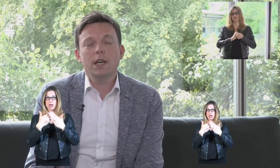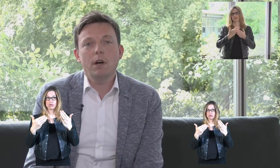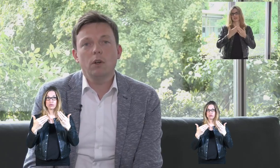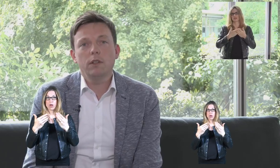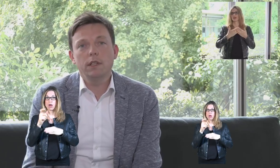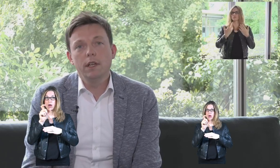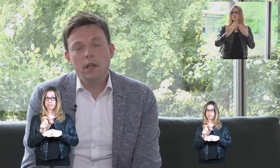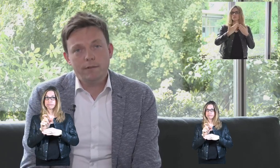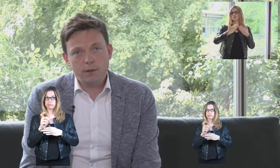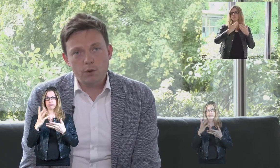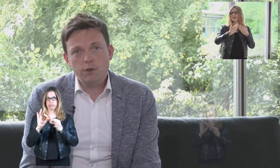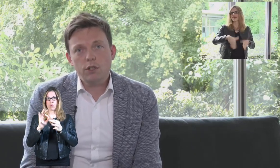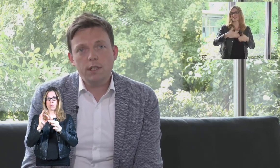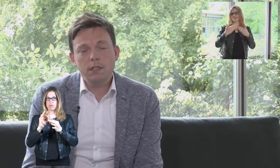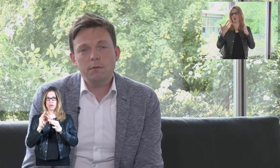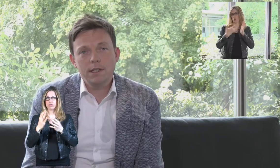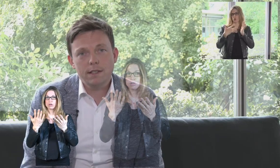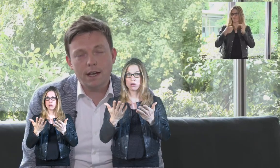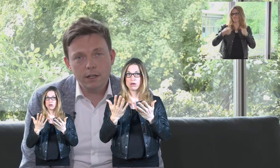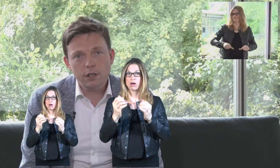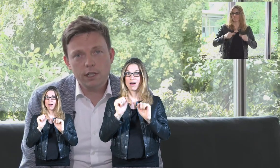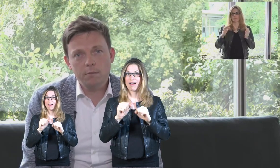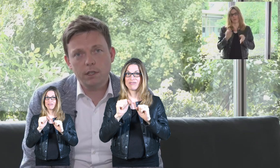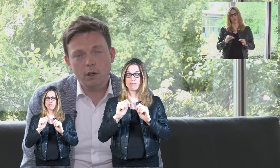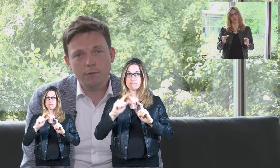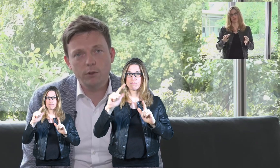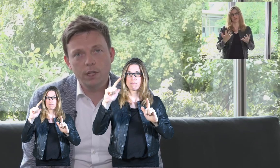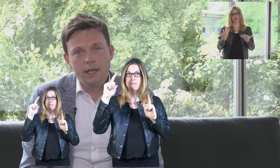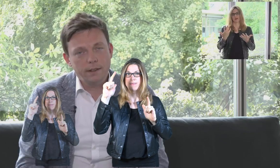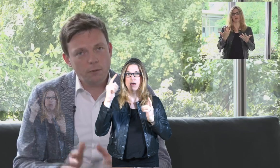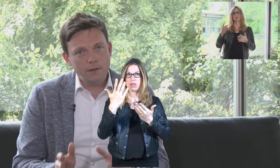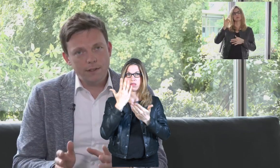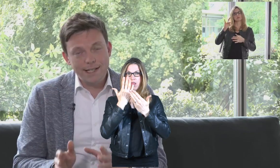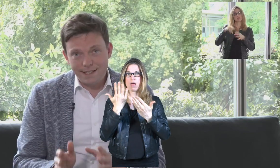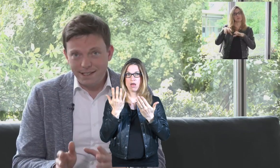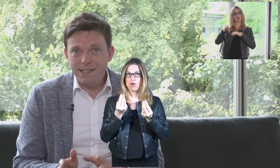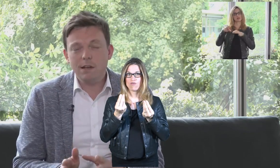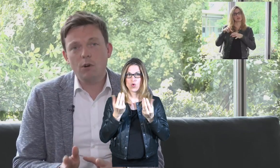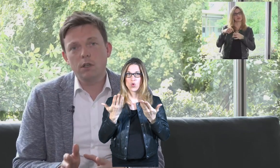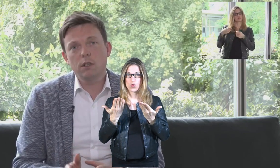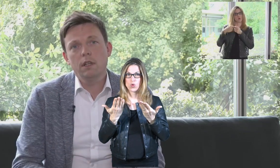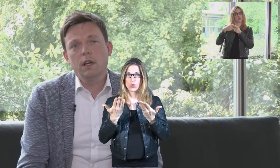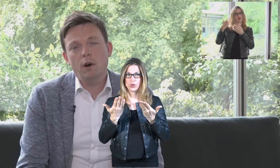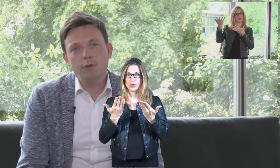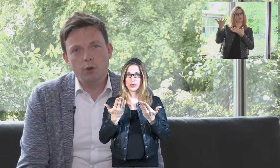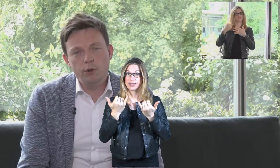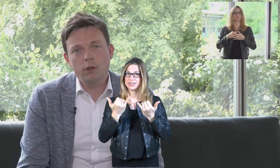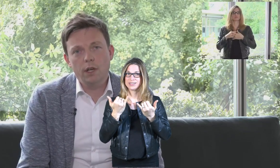Gebärdendolmetscherin in einem größeren Format sehen. Jetzt können wir Frau Ritter auch nochmal etwas